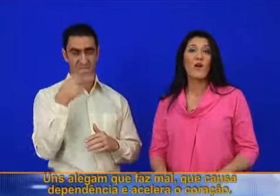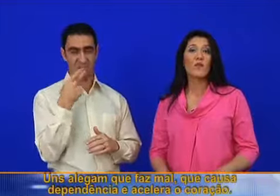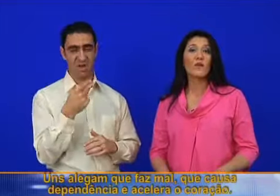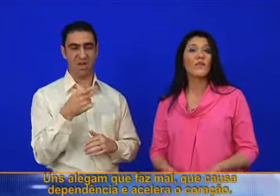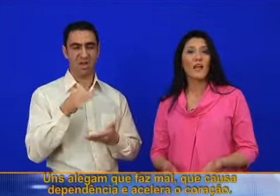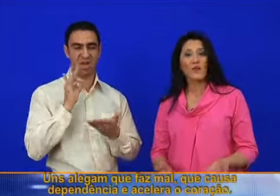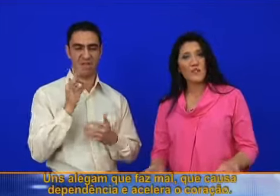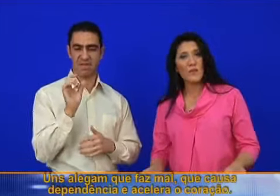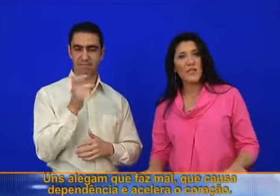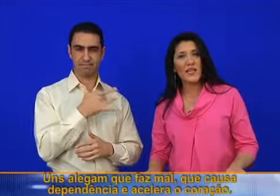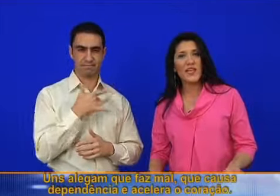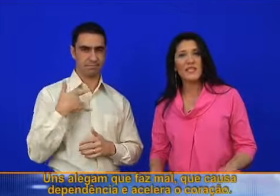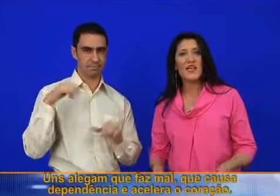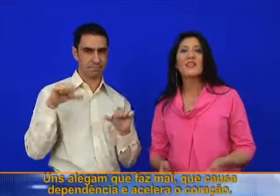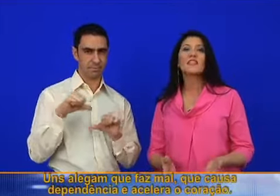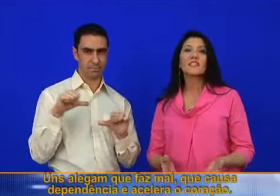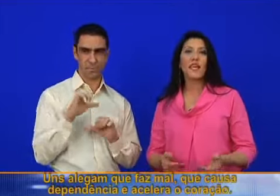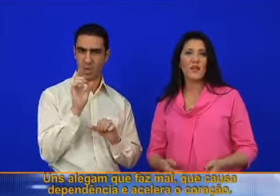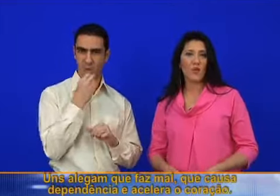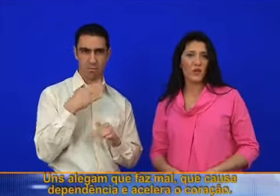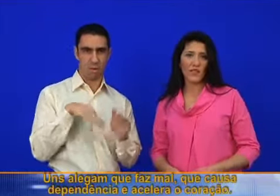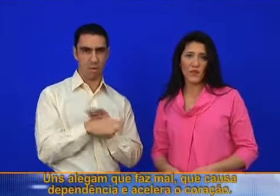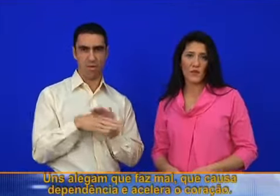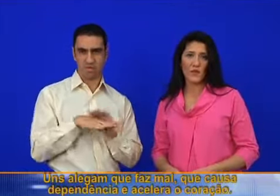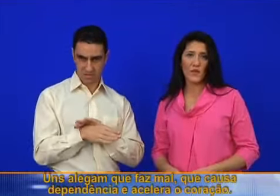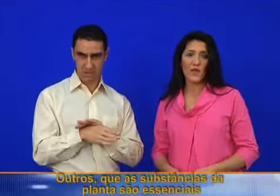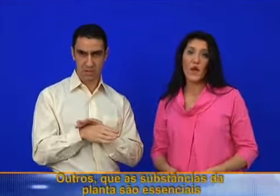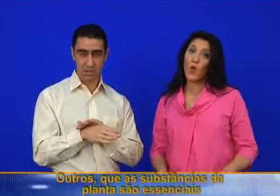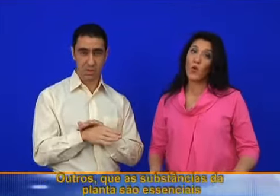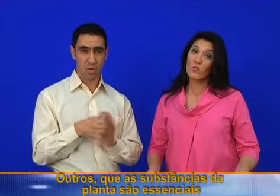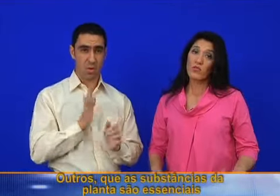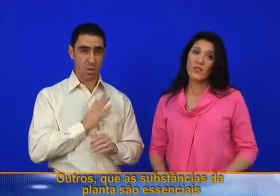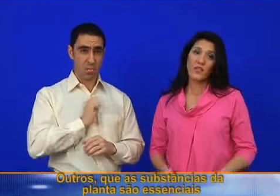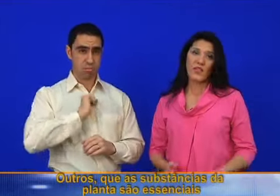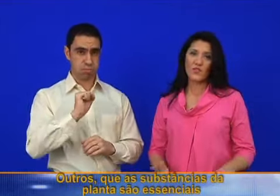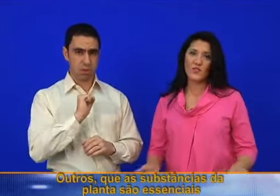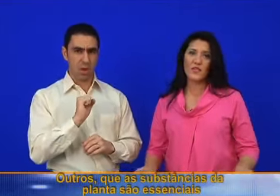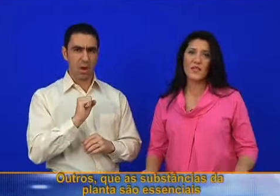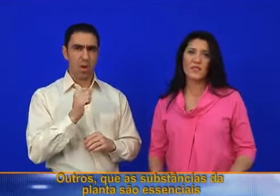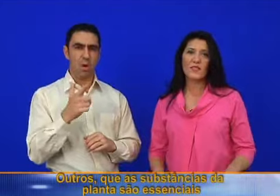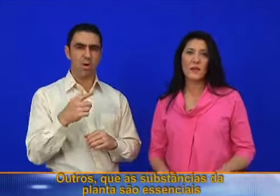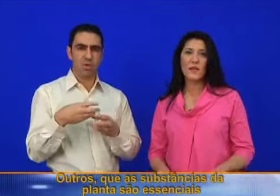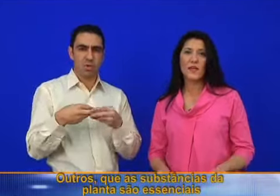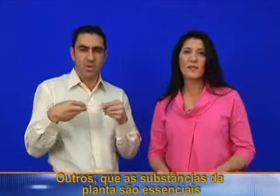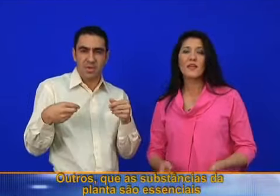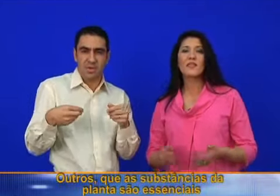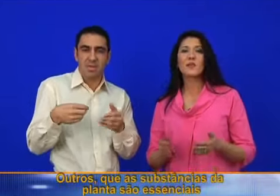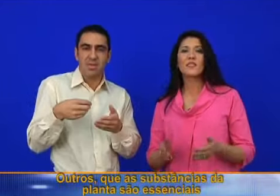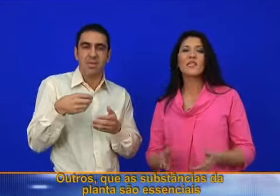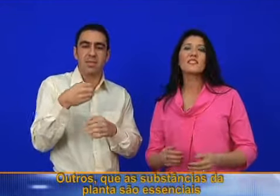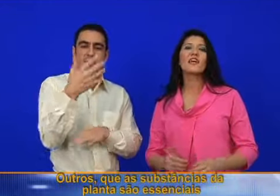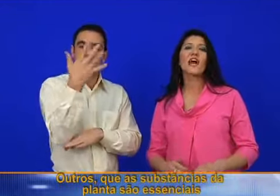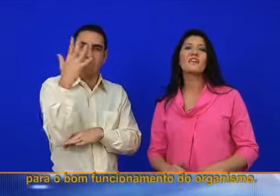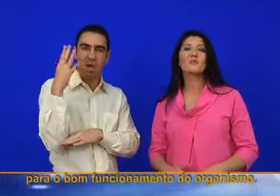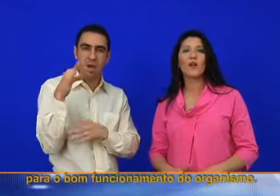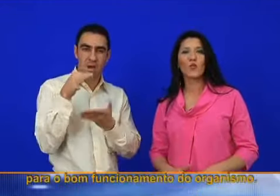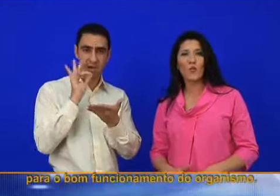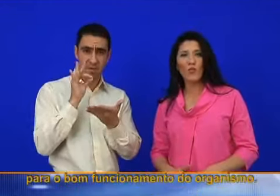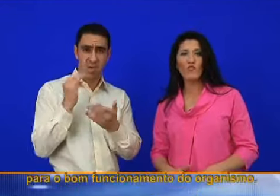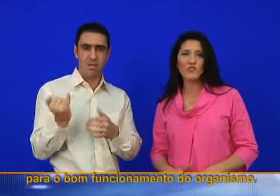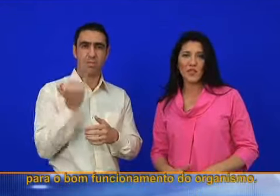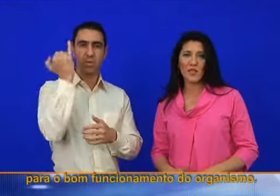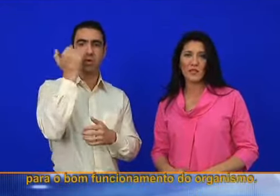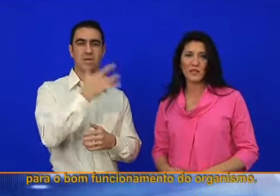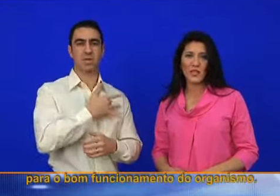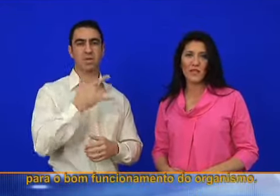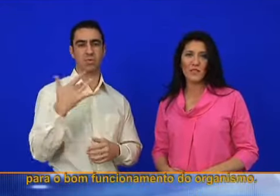que faz mal, que causa dependência e acelera o coração. Outros, que as substâncias da planta são essenciais para